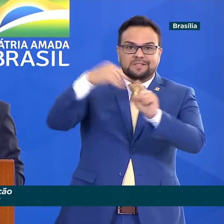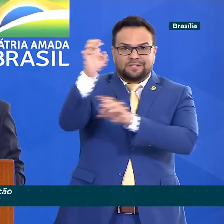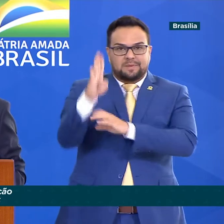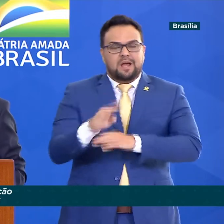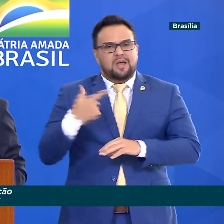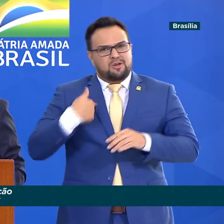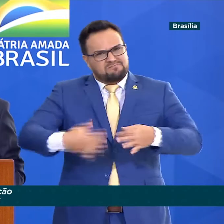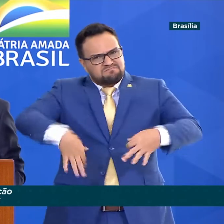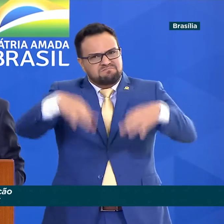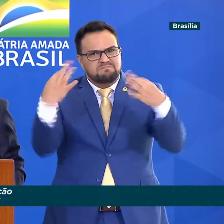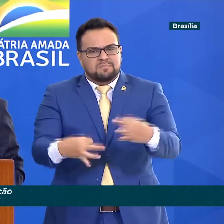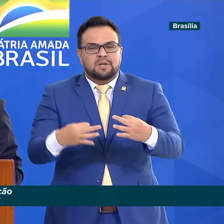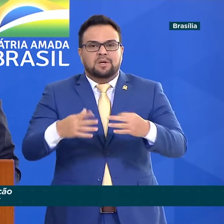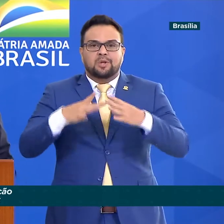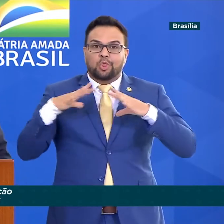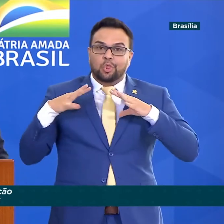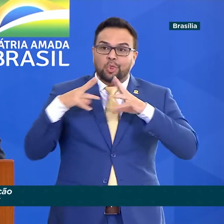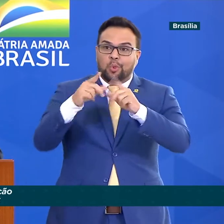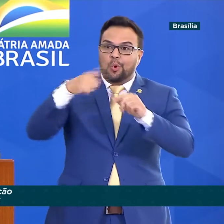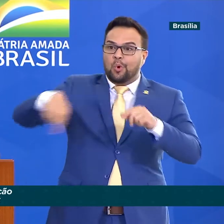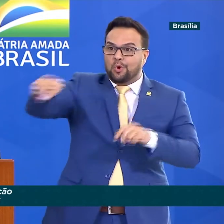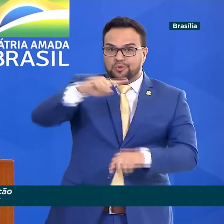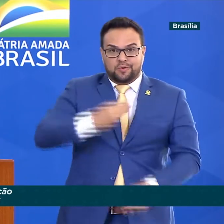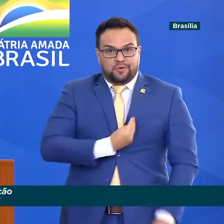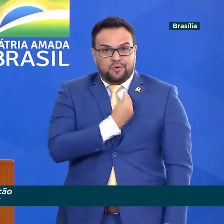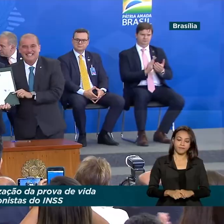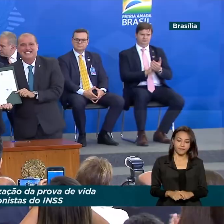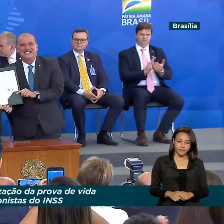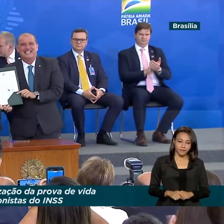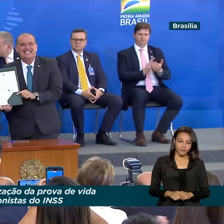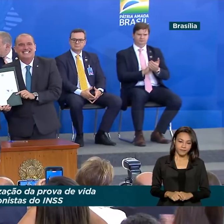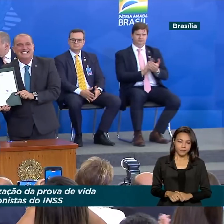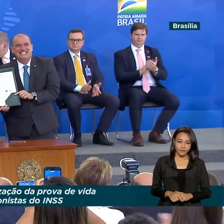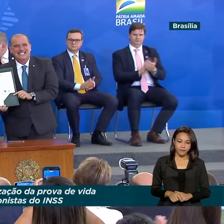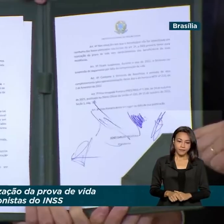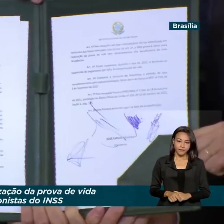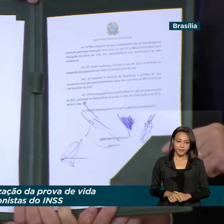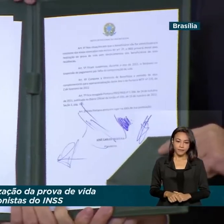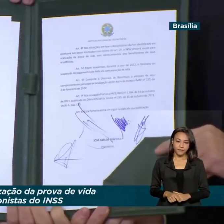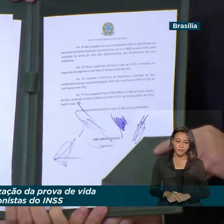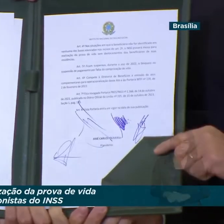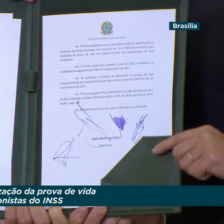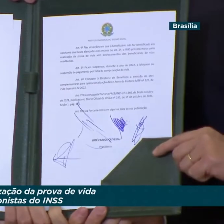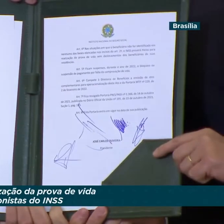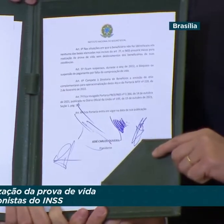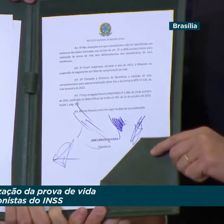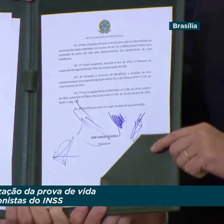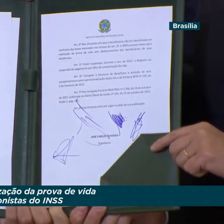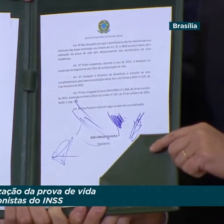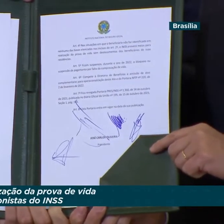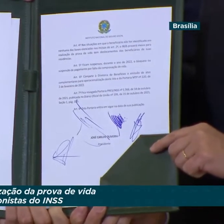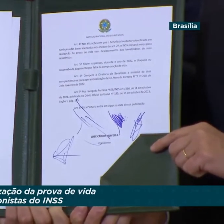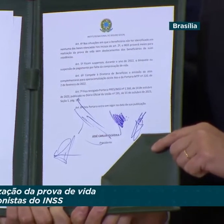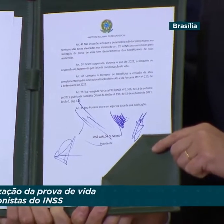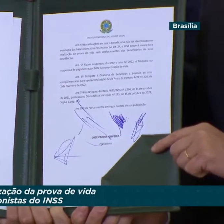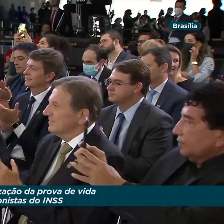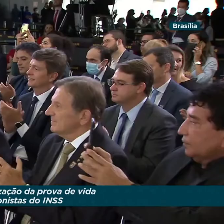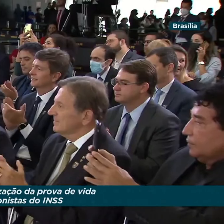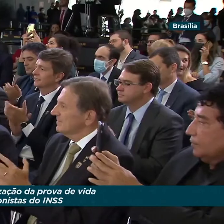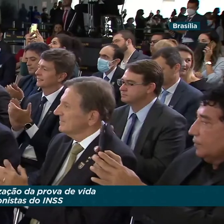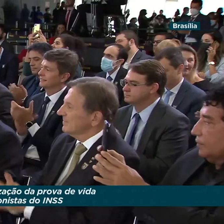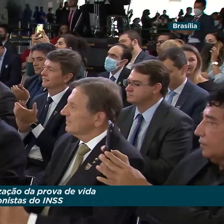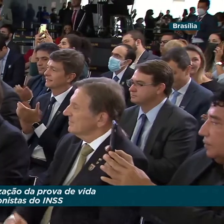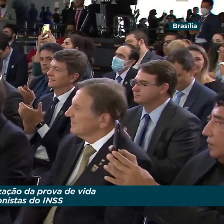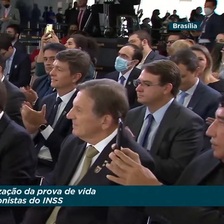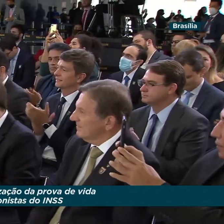tipos de dados para confirmar se a pessoa está viva. Segundo ainda o governo, a medida entrará em vigor quando